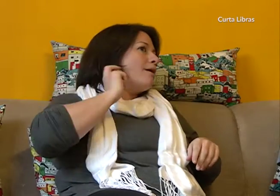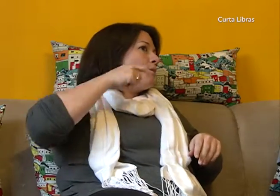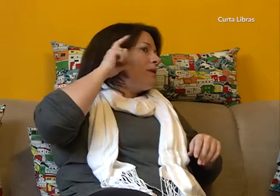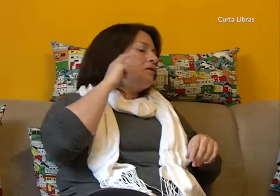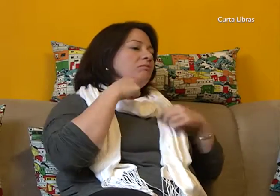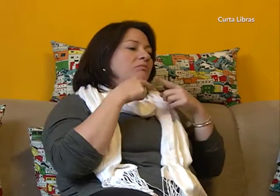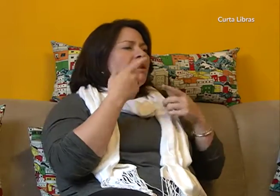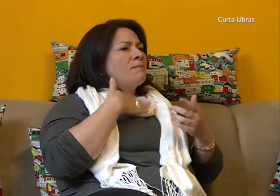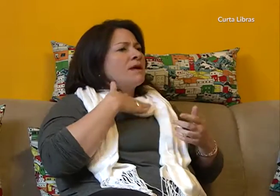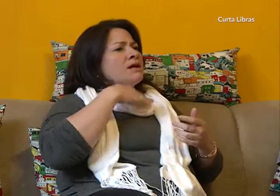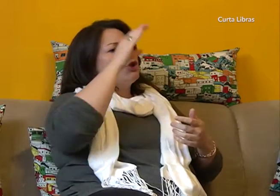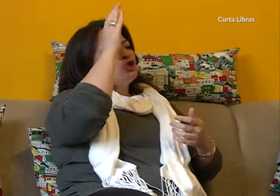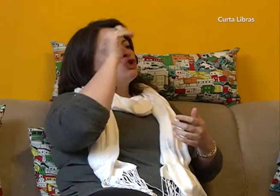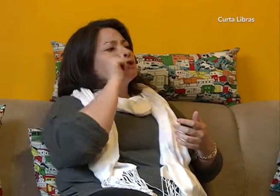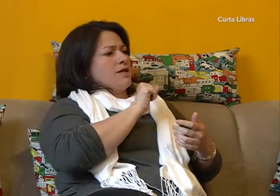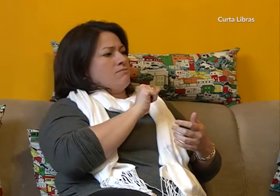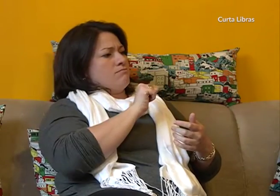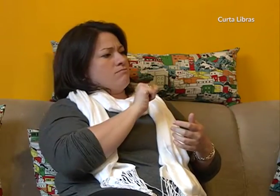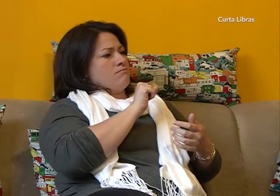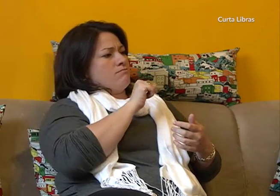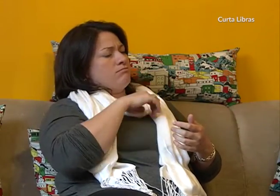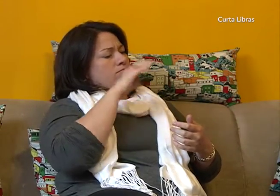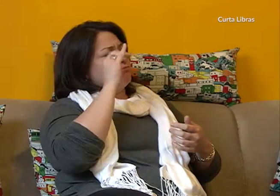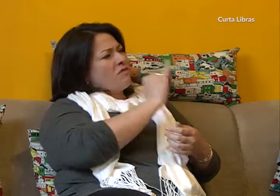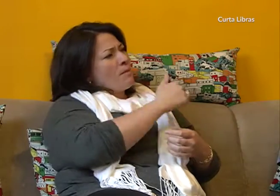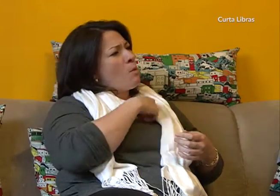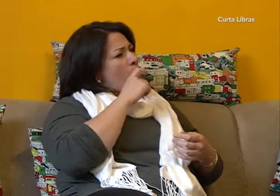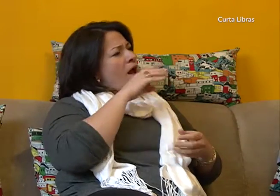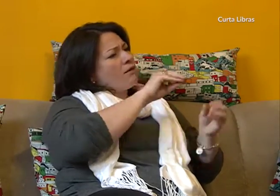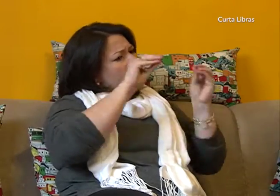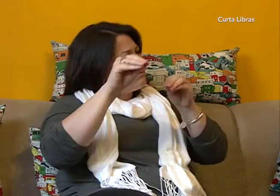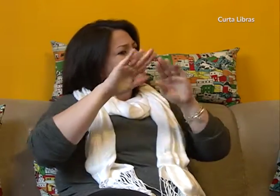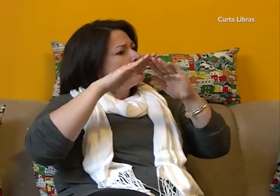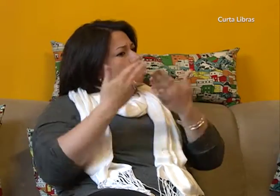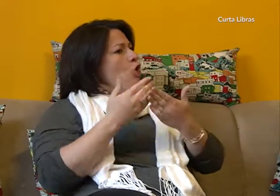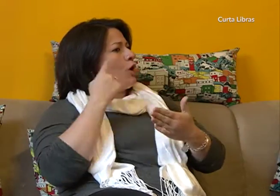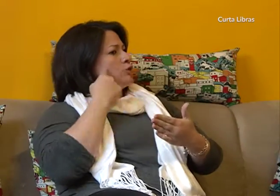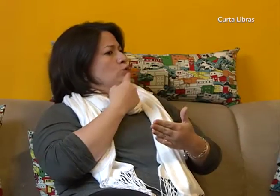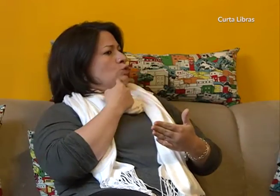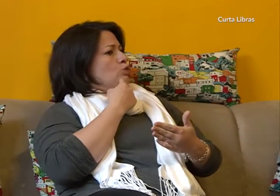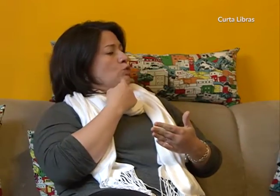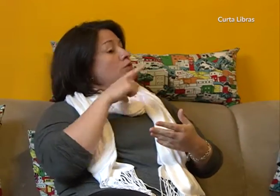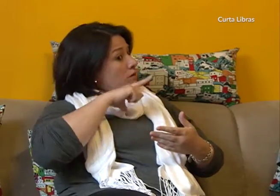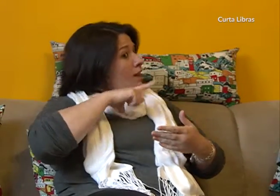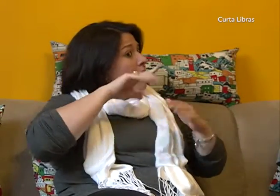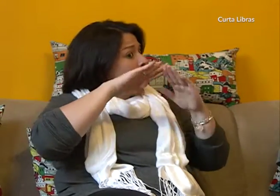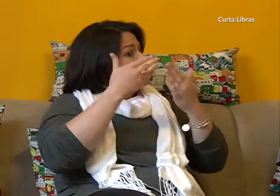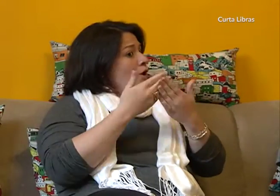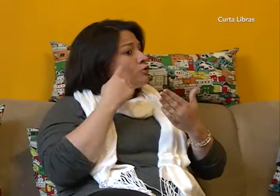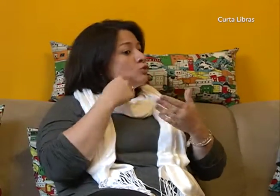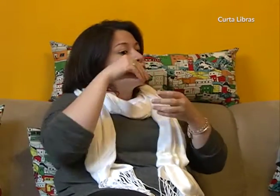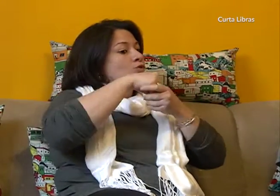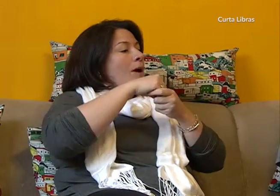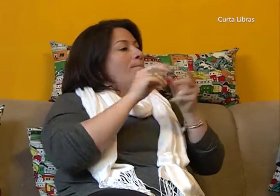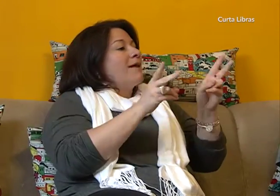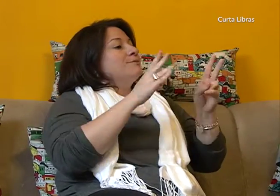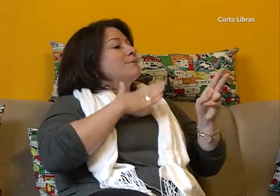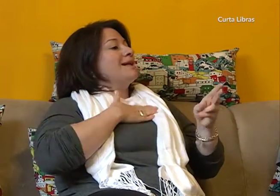Eu usei a prótese auditiva, mas não adiantou. Aí, a minha tia sugeriu ao meu pai que me colocasse numa escola para